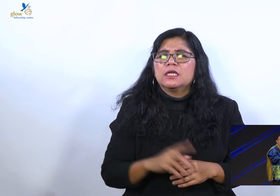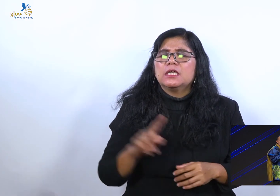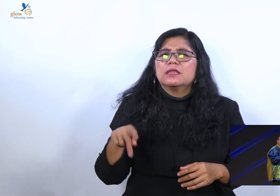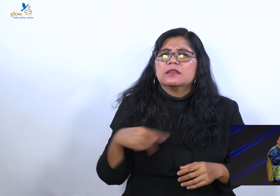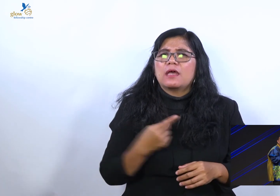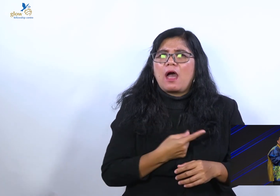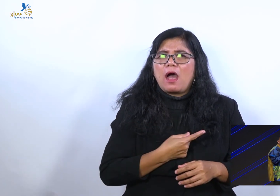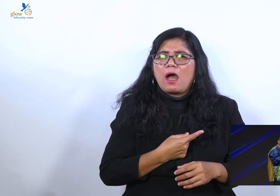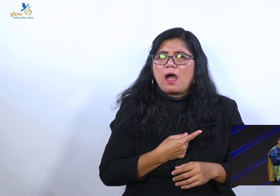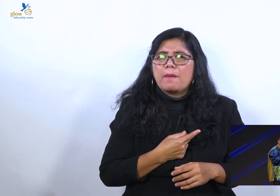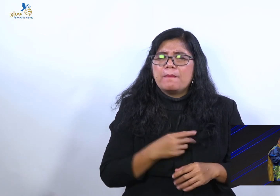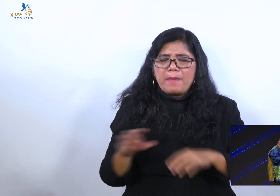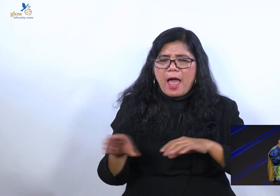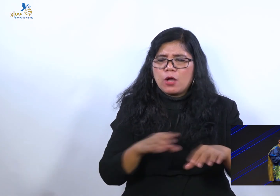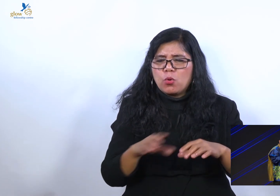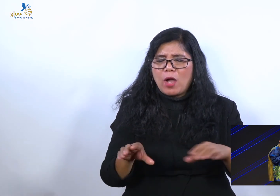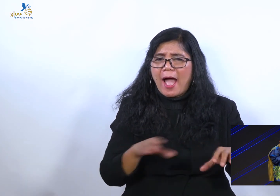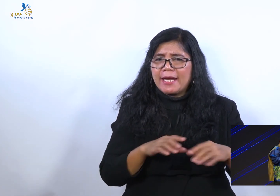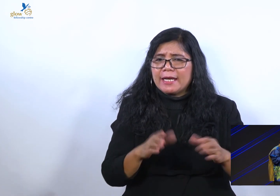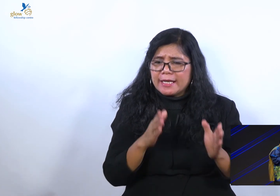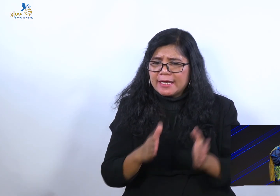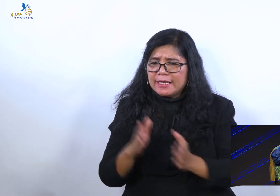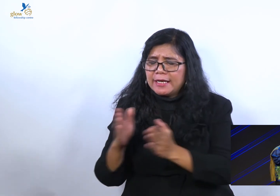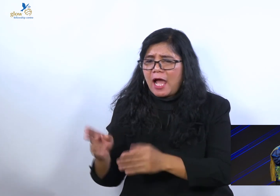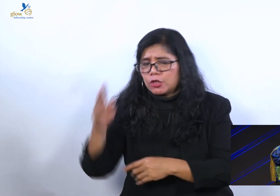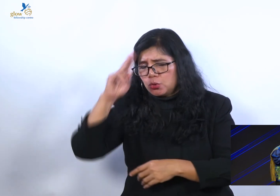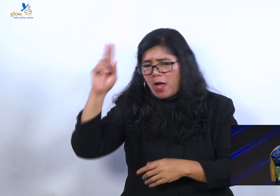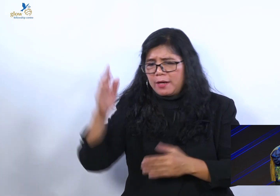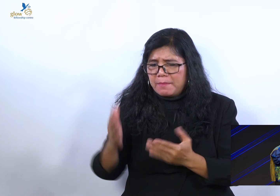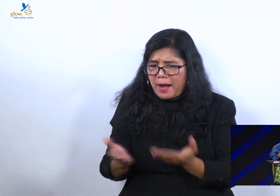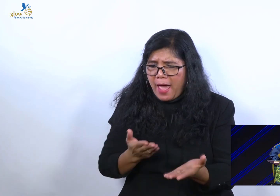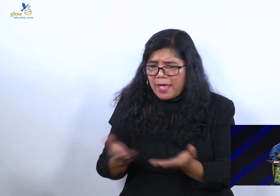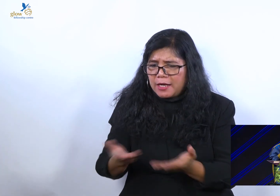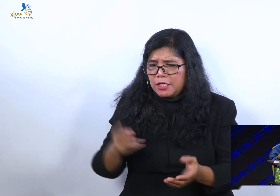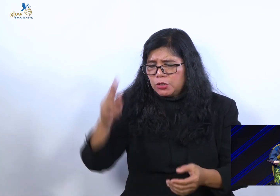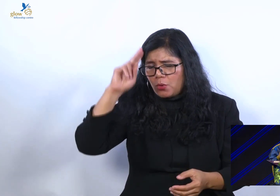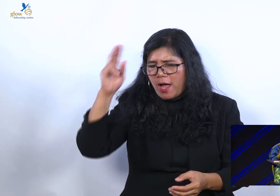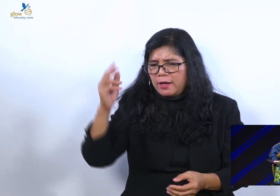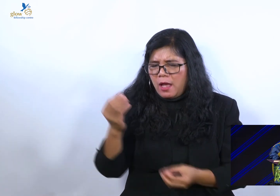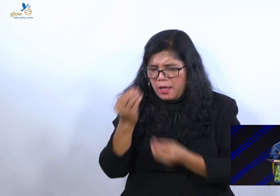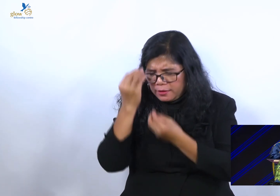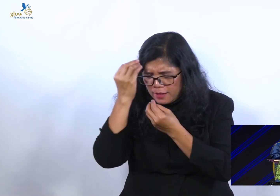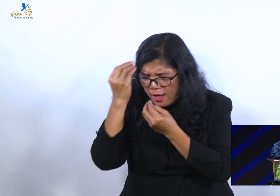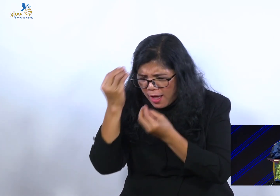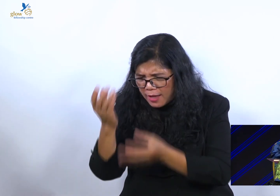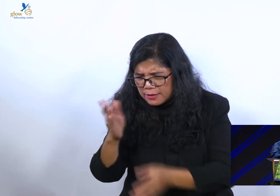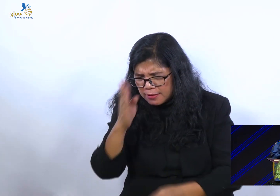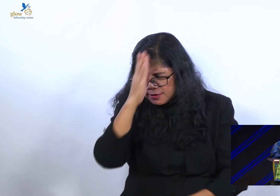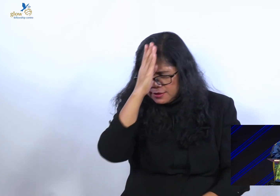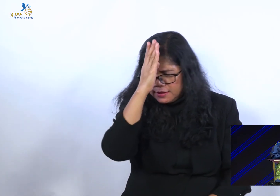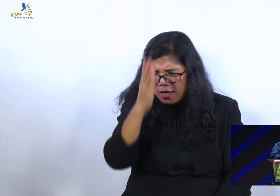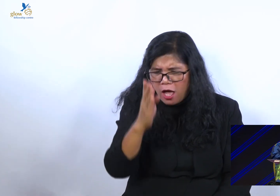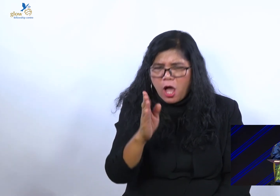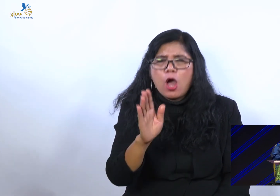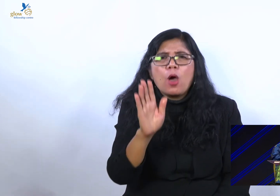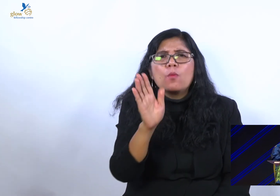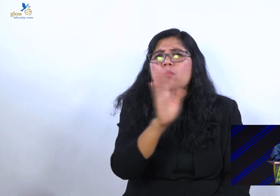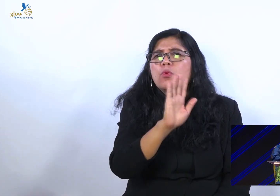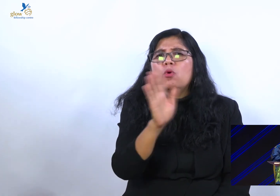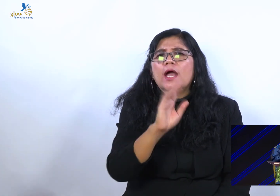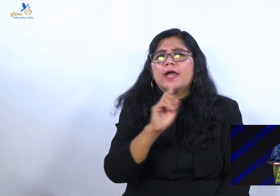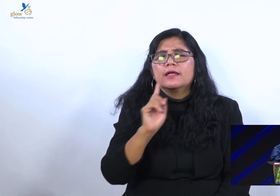Beda. Orang yang melayani, taat, setia karena takut. Beda.